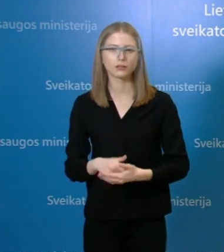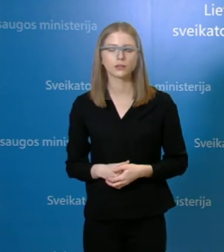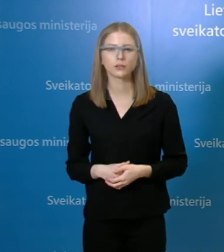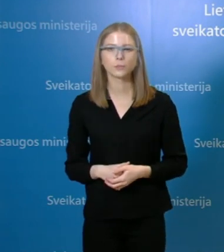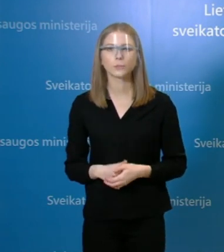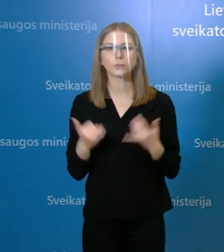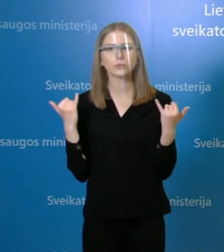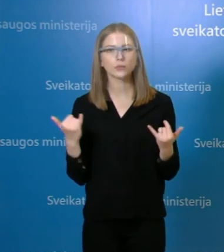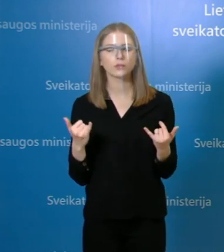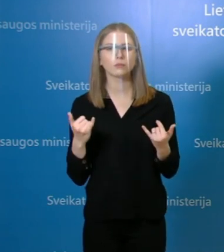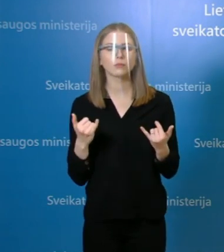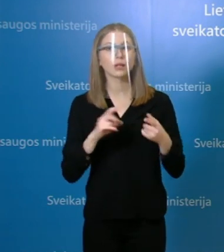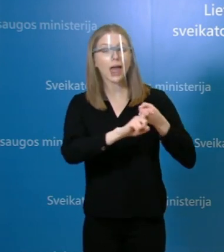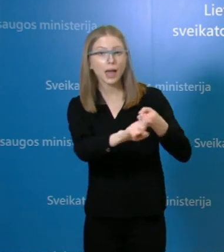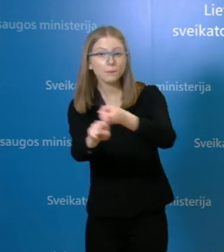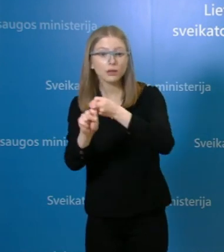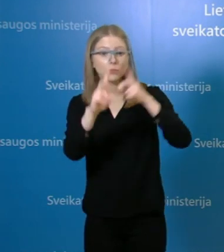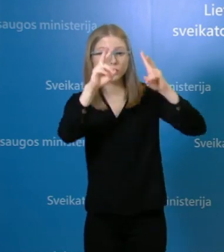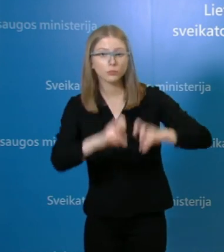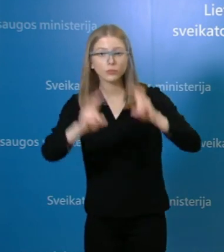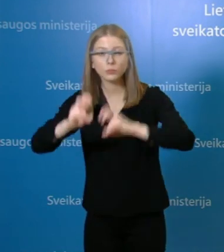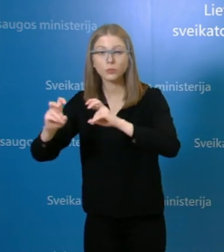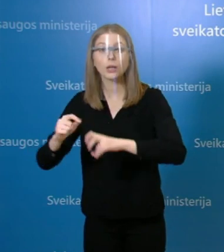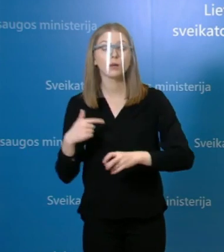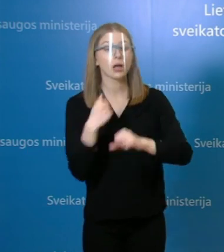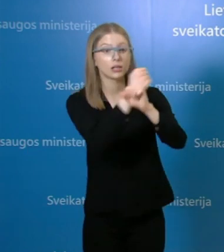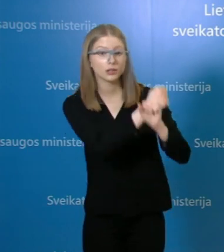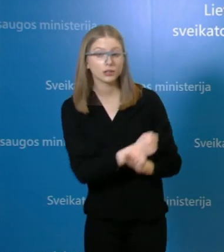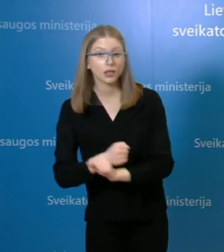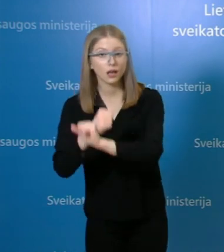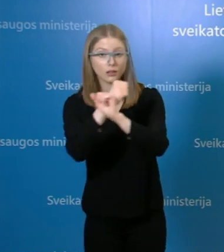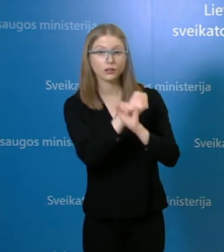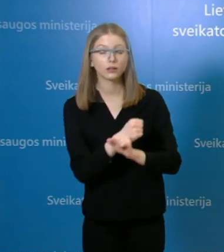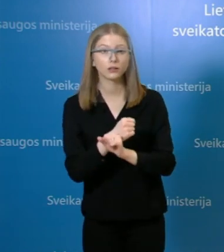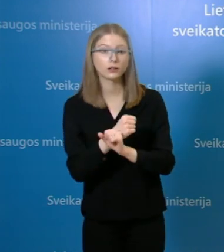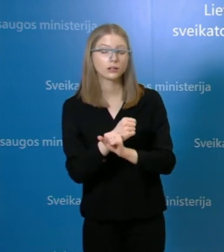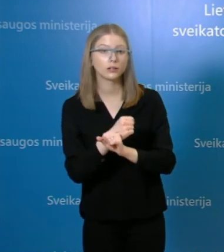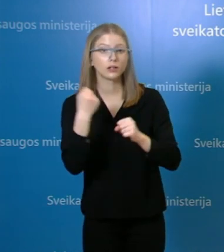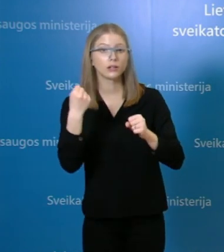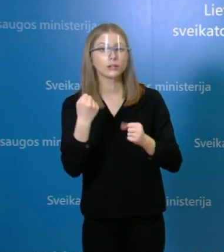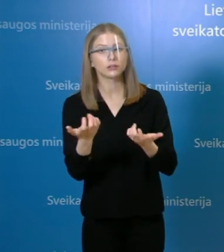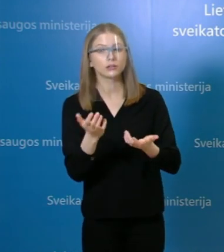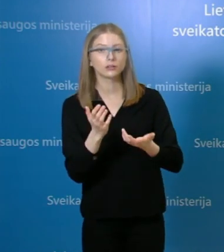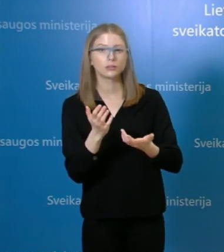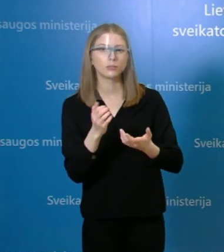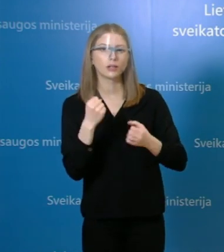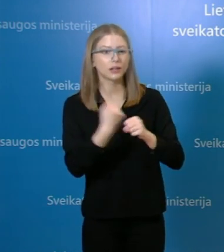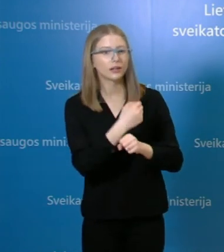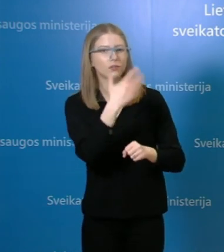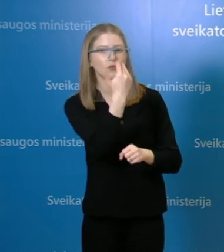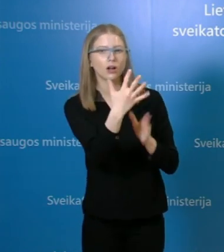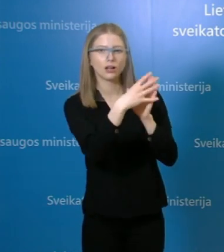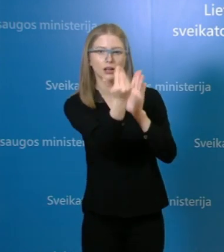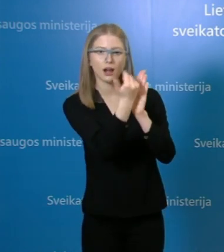epidemiologinė diagnostika, centros klinikoms yra nurodyta pateikti visų veikiančių skyrių gegužės mėnesio darbo grafikus,